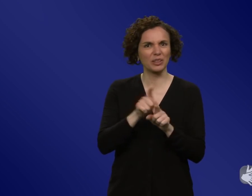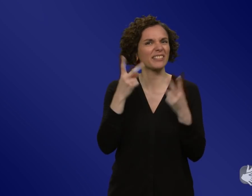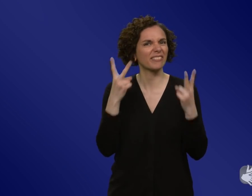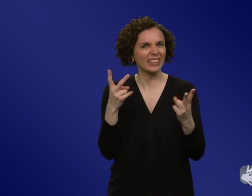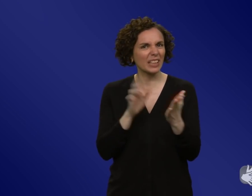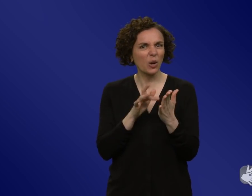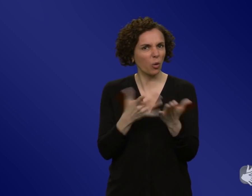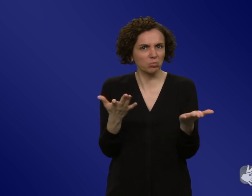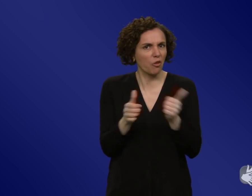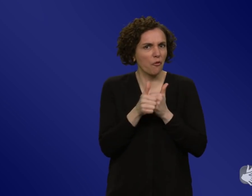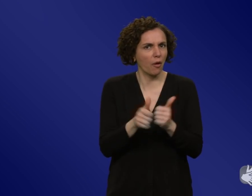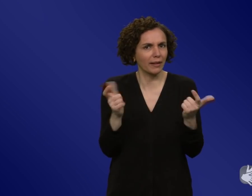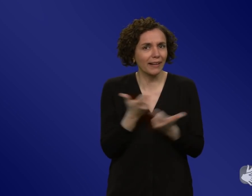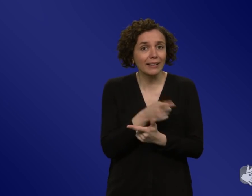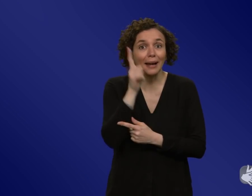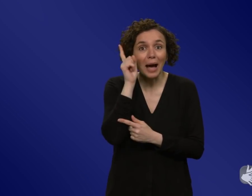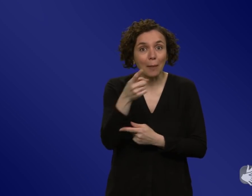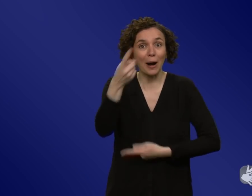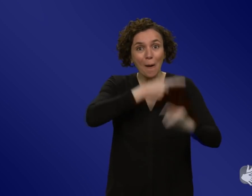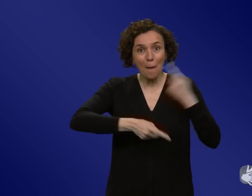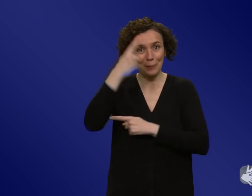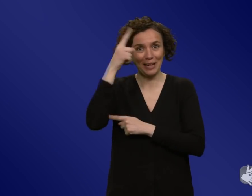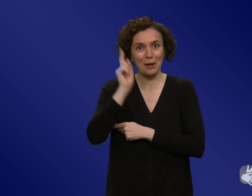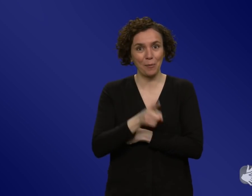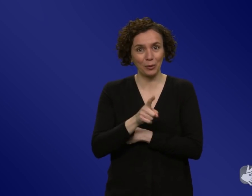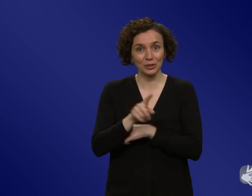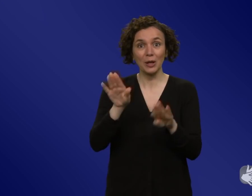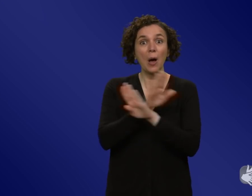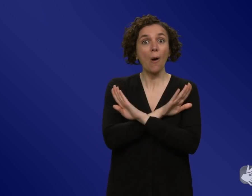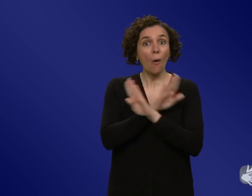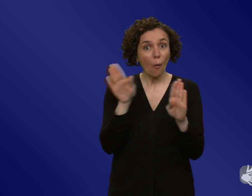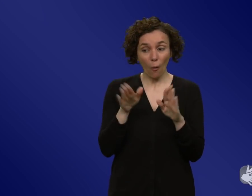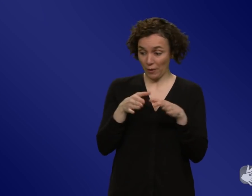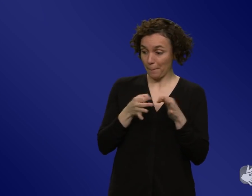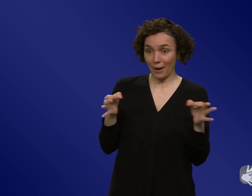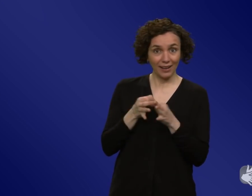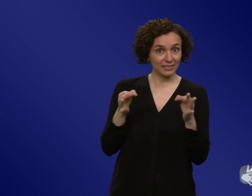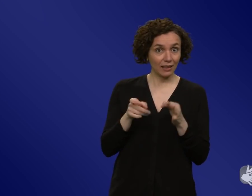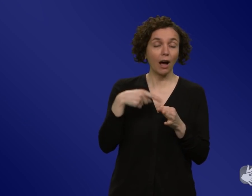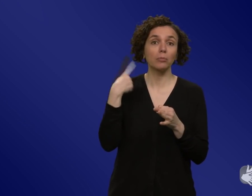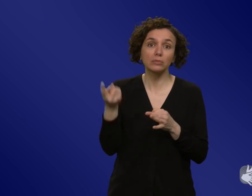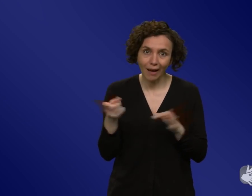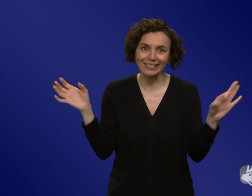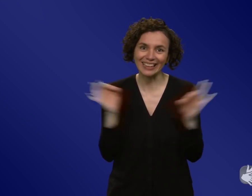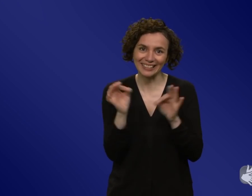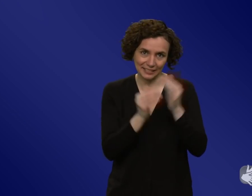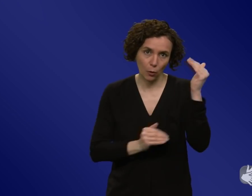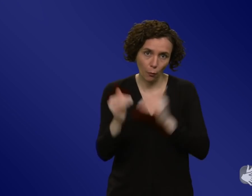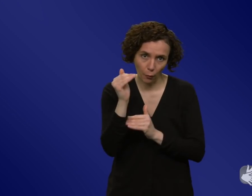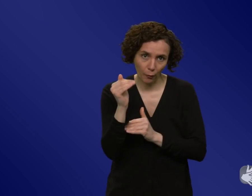ohne die Maßnahmen und dass man das mal ganz gut erklärt. Ich glaube, das wäre wichtig und damit die Leute auch so ein bisschen impft gegen diese Wahrnehmung, dass das ja